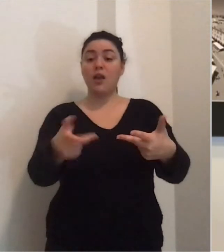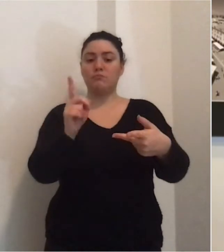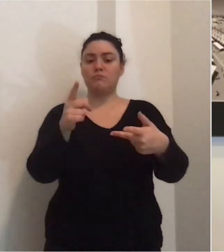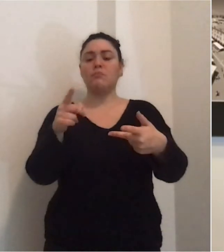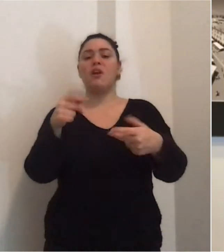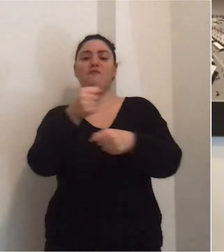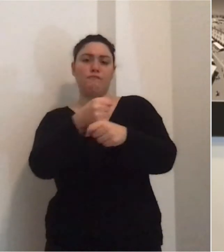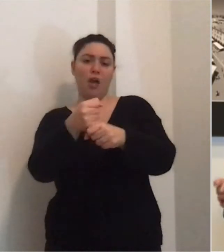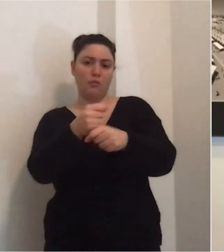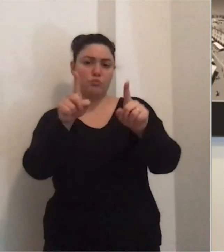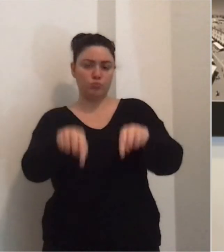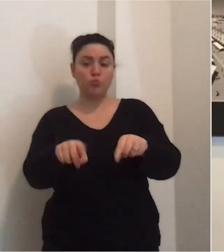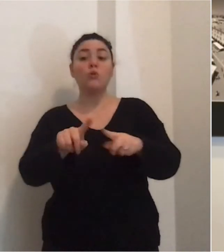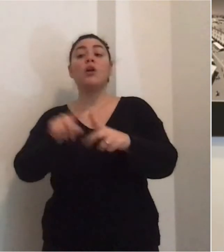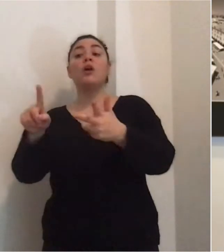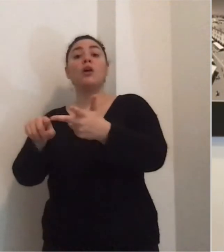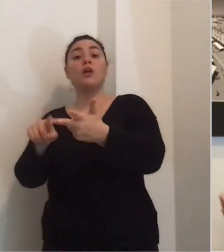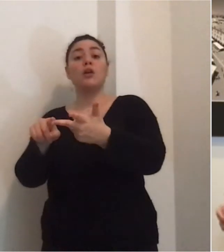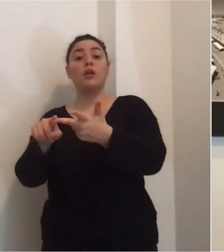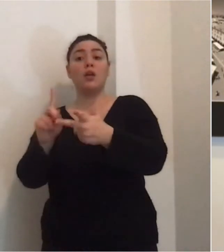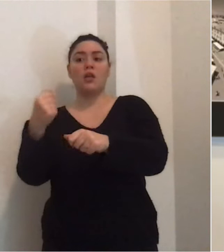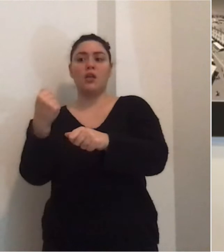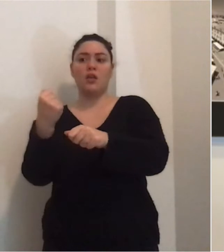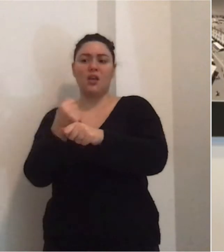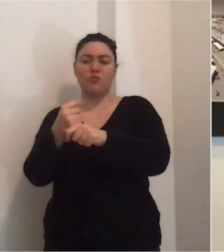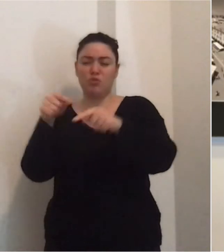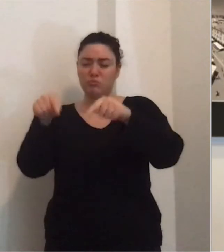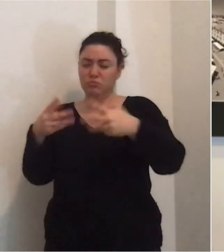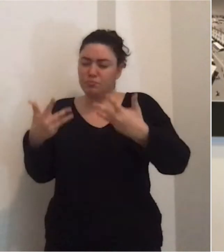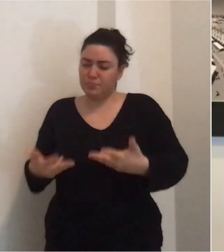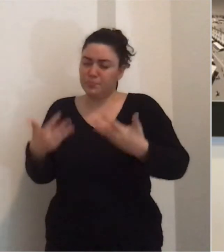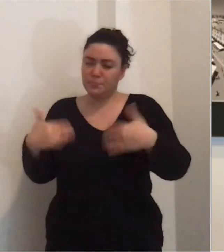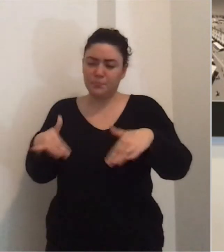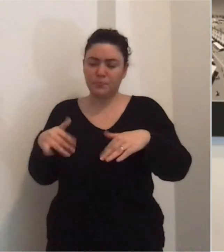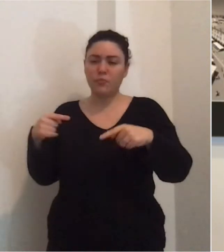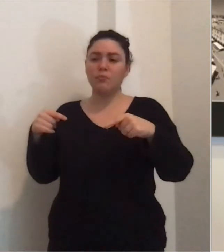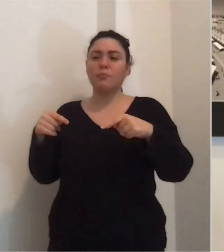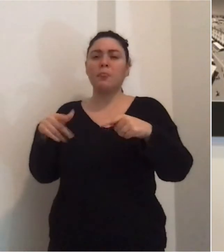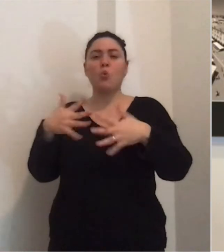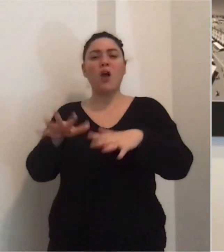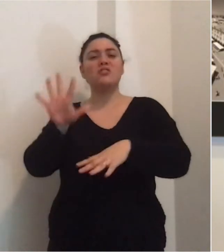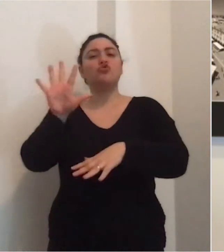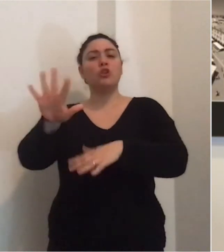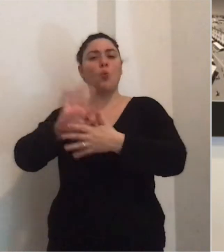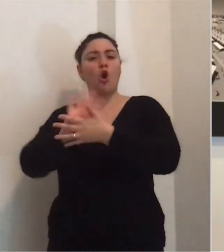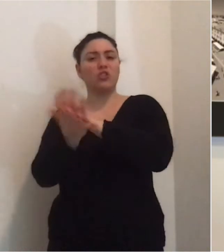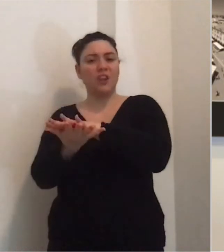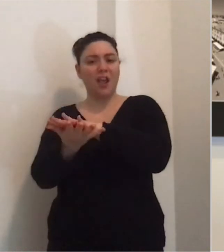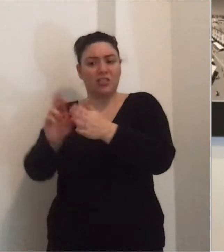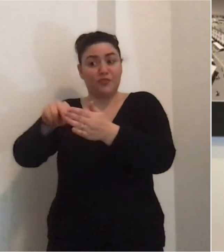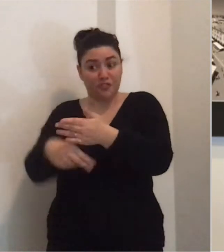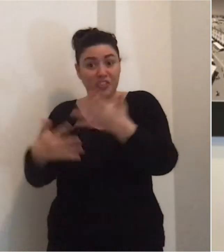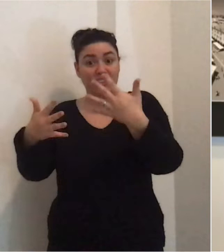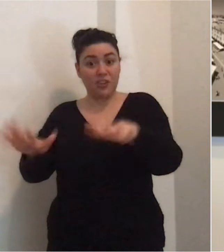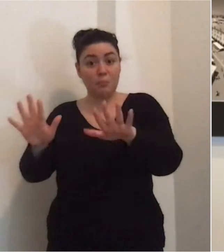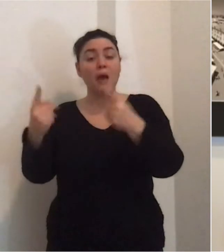documentato ieri spesa e farmaco a casa e l'altro il lavoro forte che oggi raggiunge praticamente siamo a